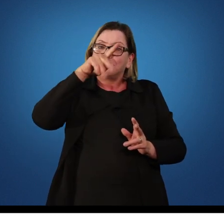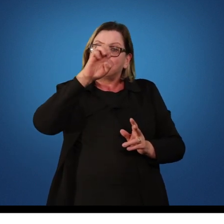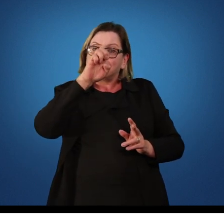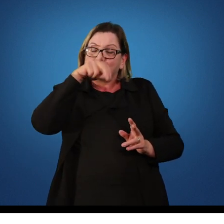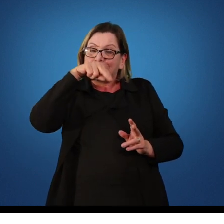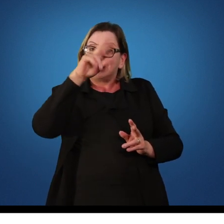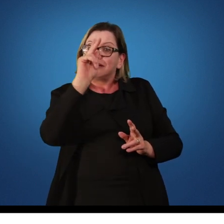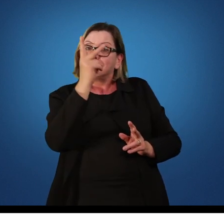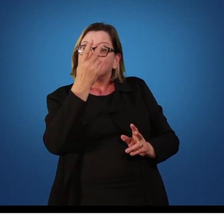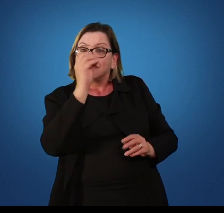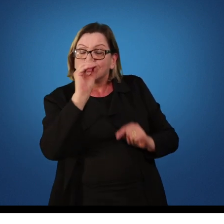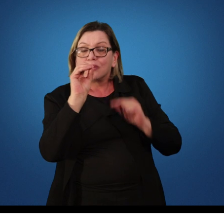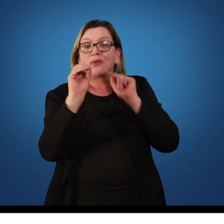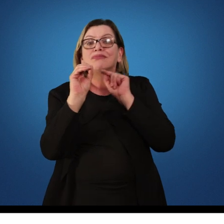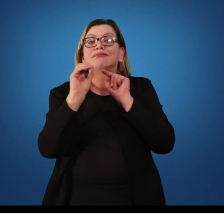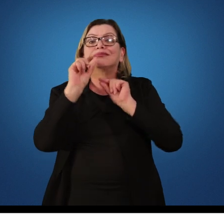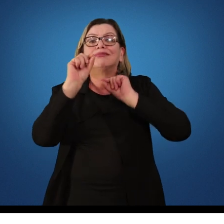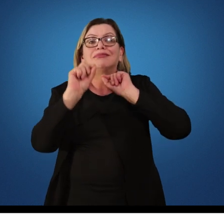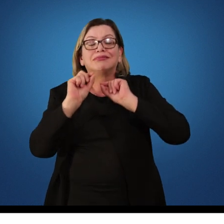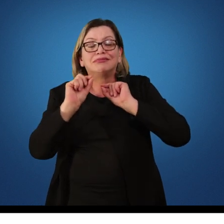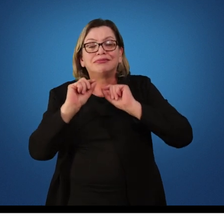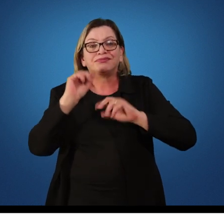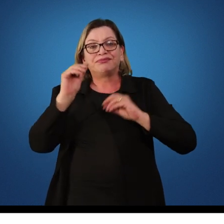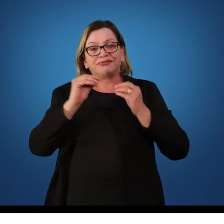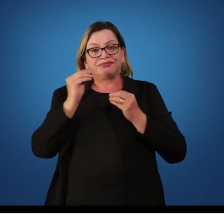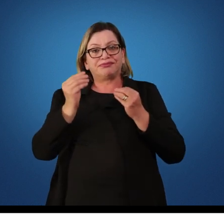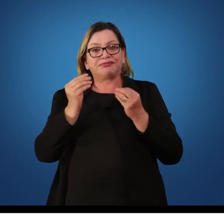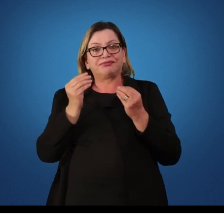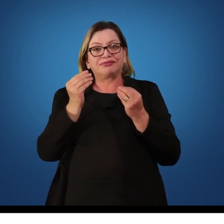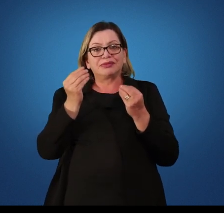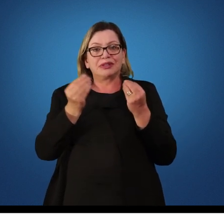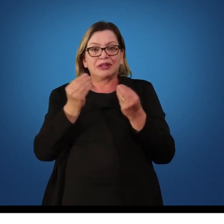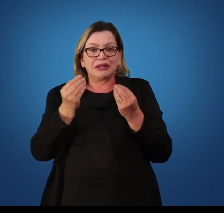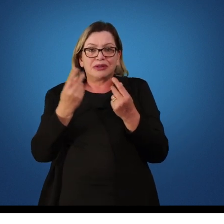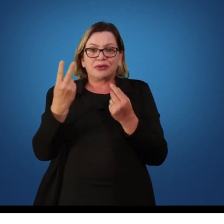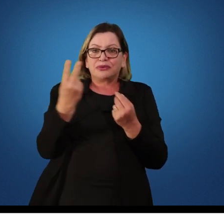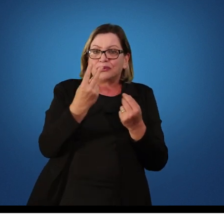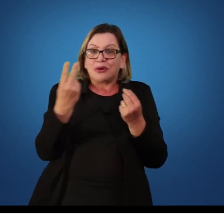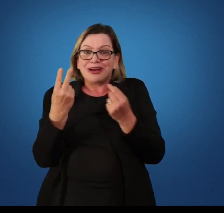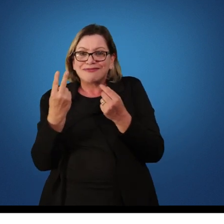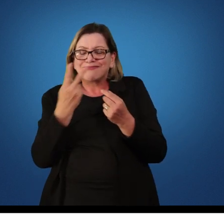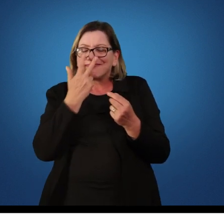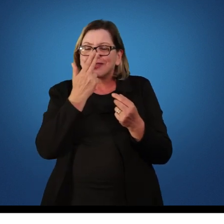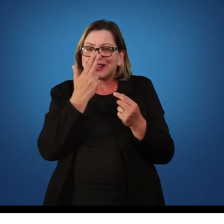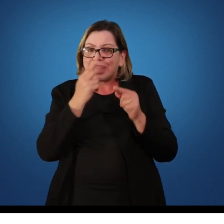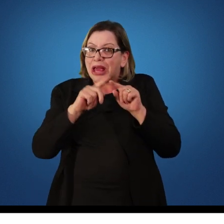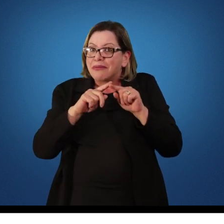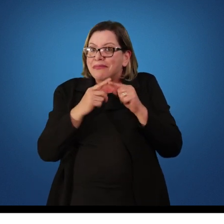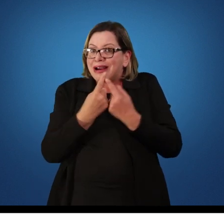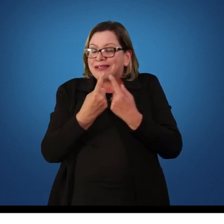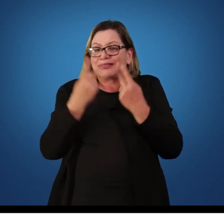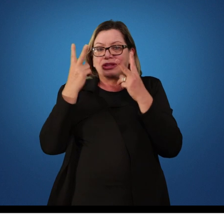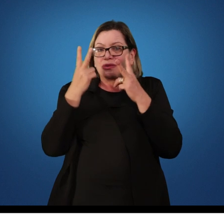desempenho motora é outro conceito. Apesar deles terem relação, não são considerados sinônimos.